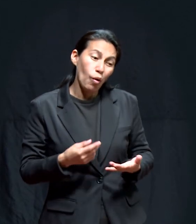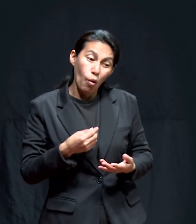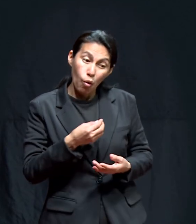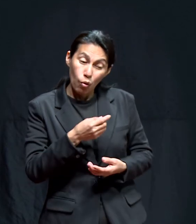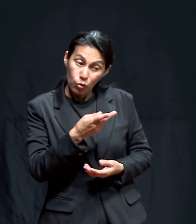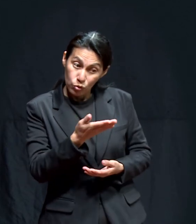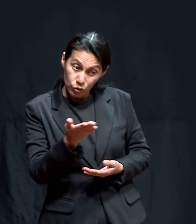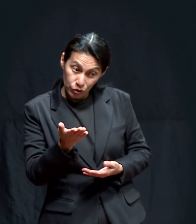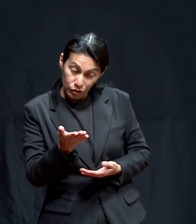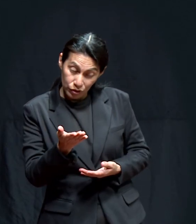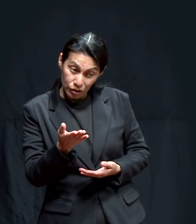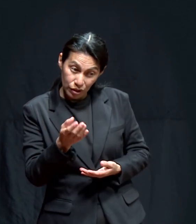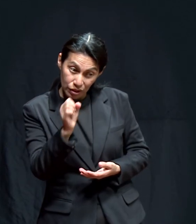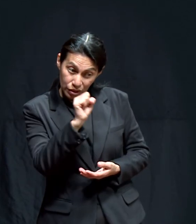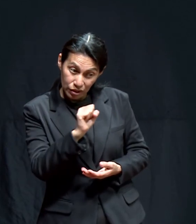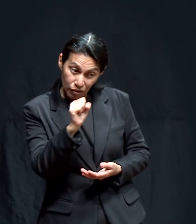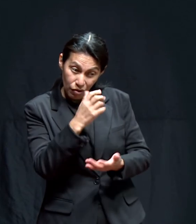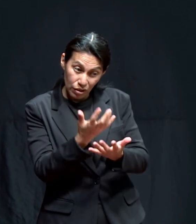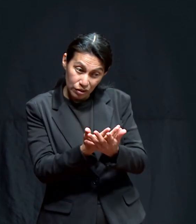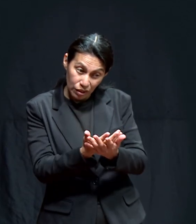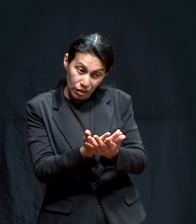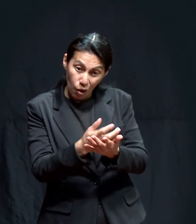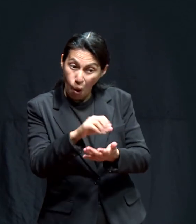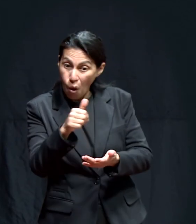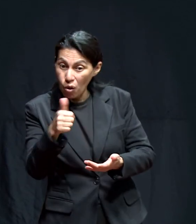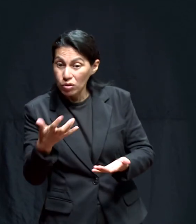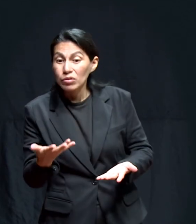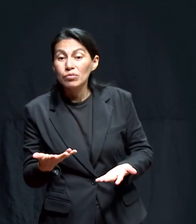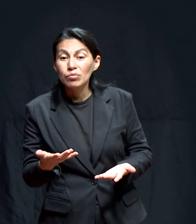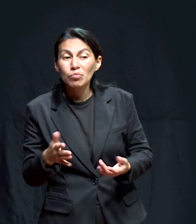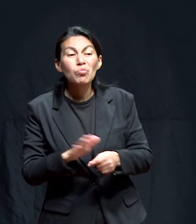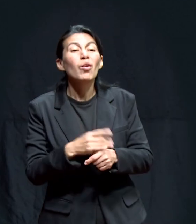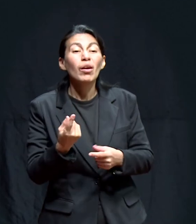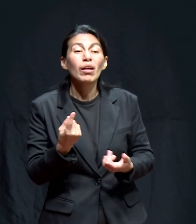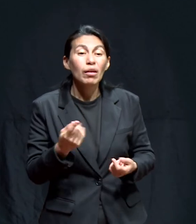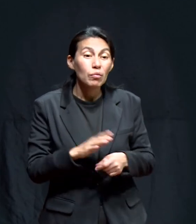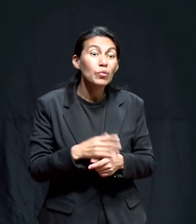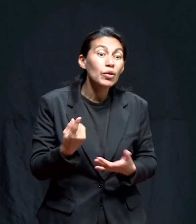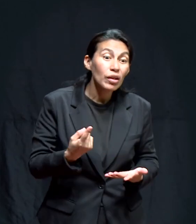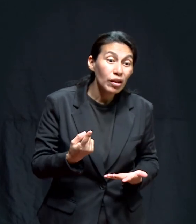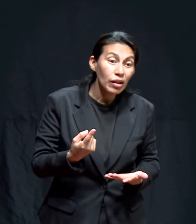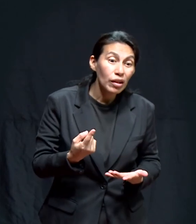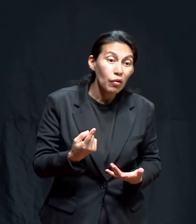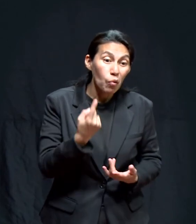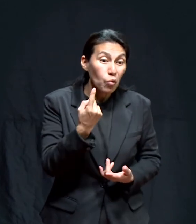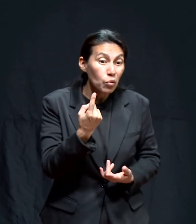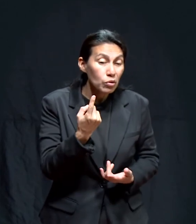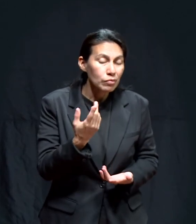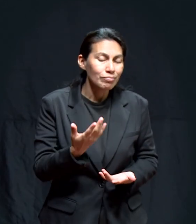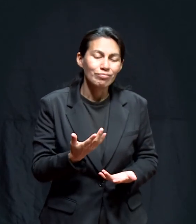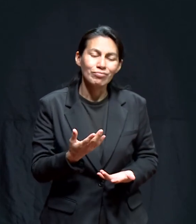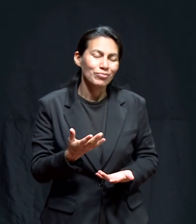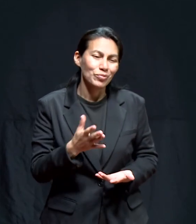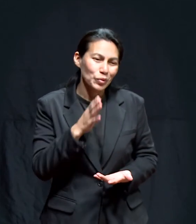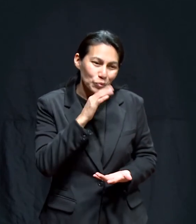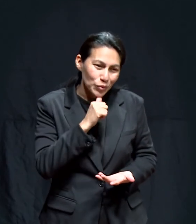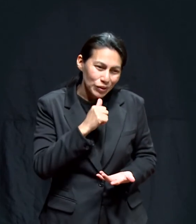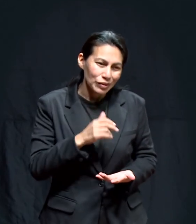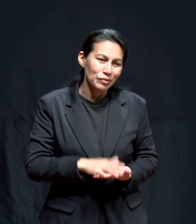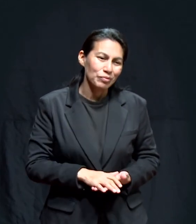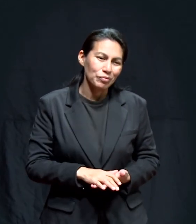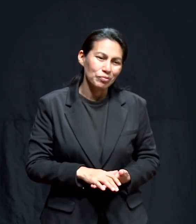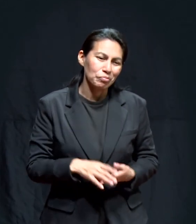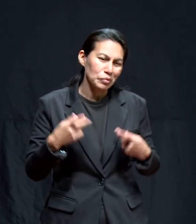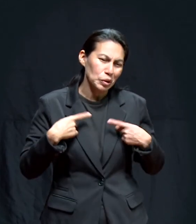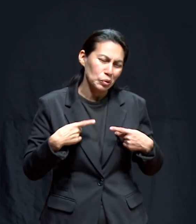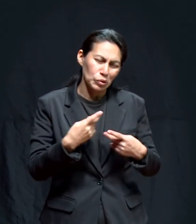los demás compañeros. Lo que van a decir, ¿verdad? ¿Cómo es que le voy a dar el sábado a una sola persona?